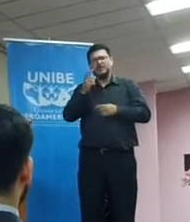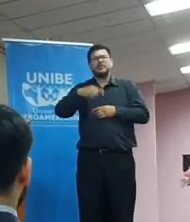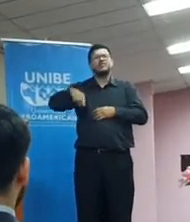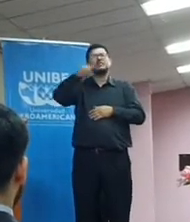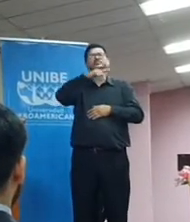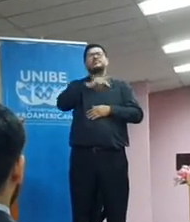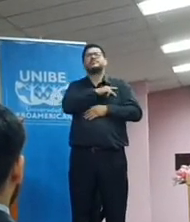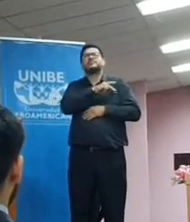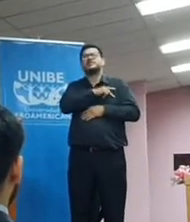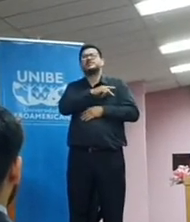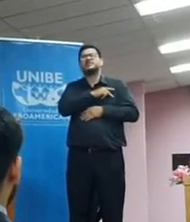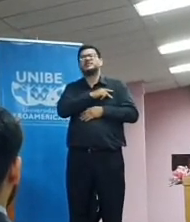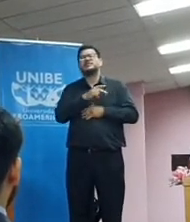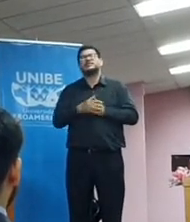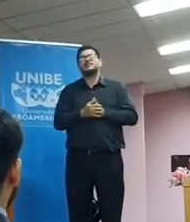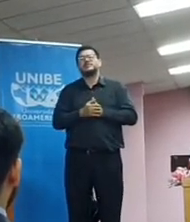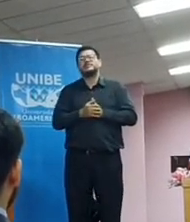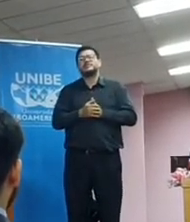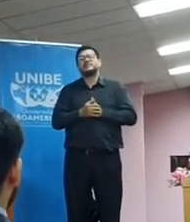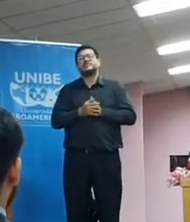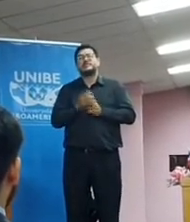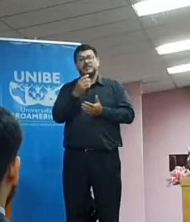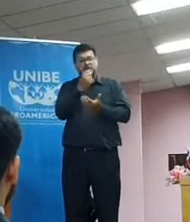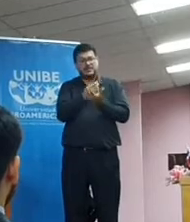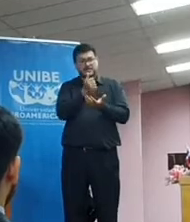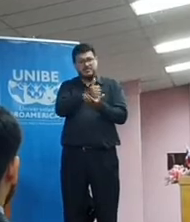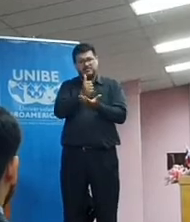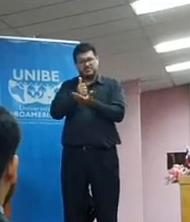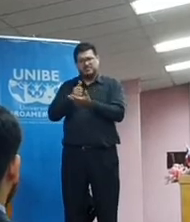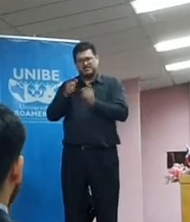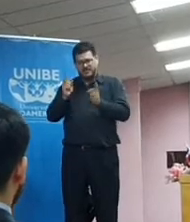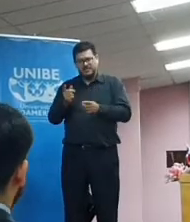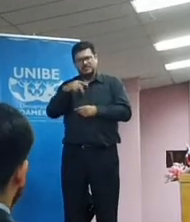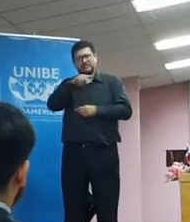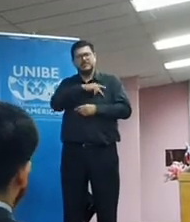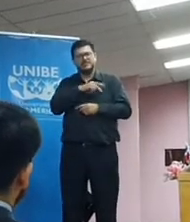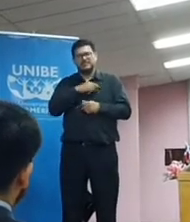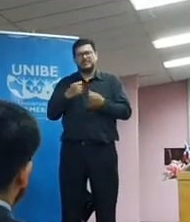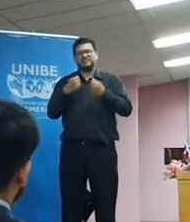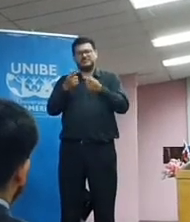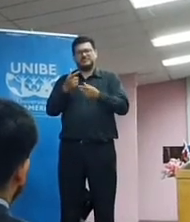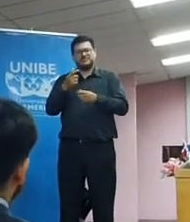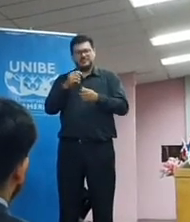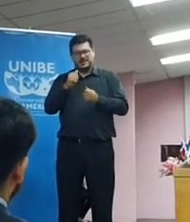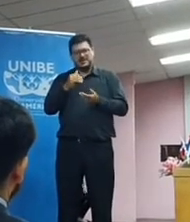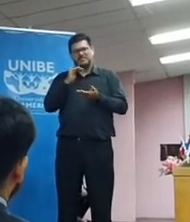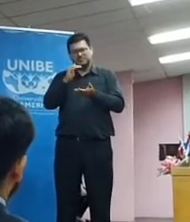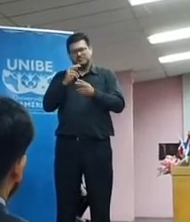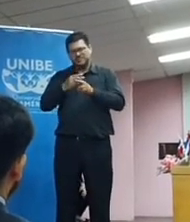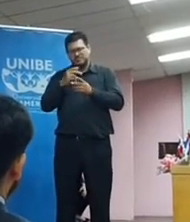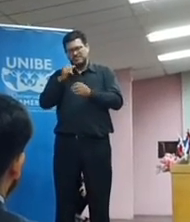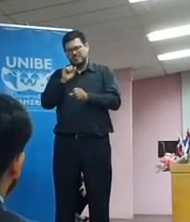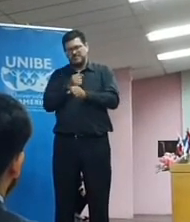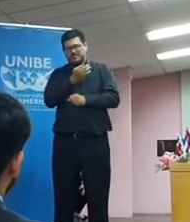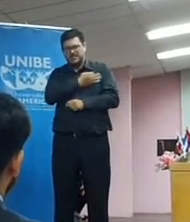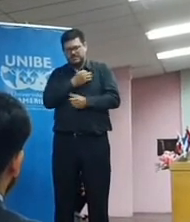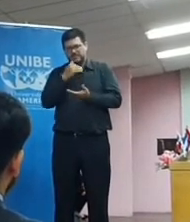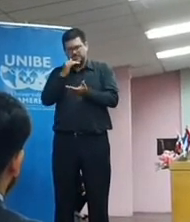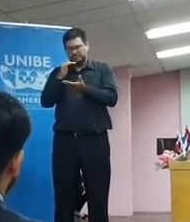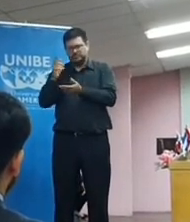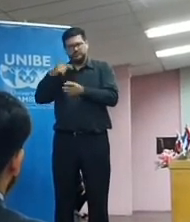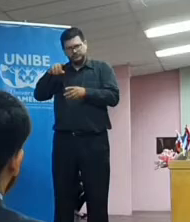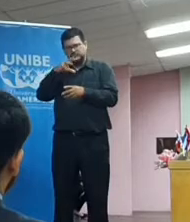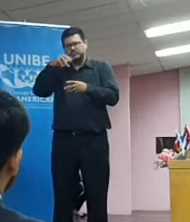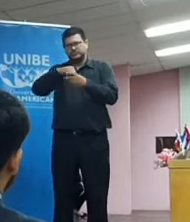que nos acompañan hoy, los demás galardonados serán ya referidos y todos forman parte